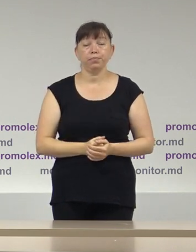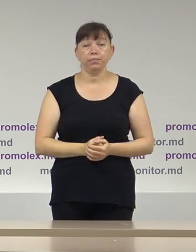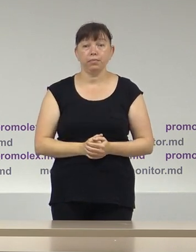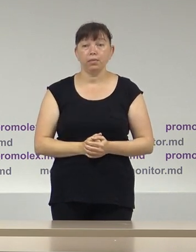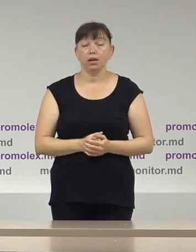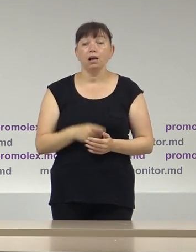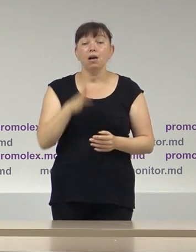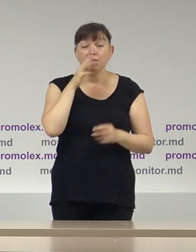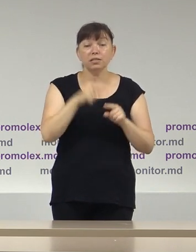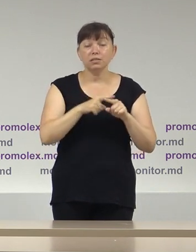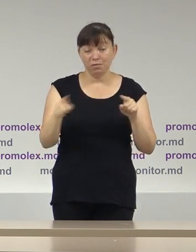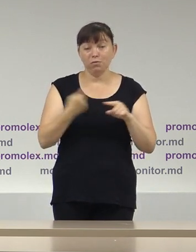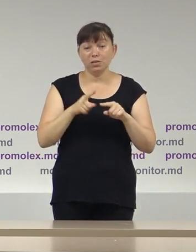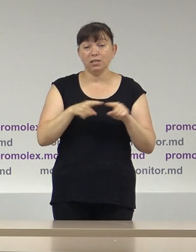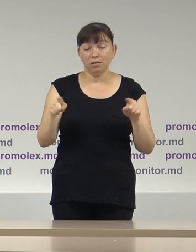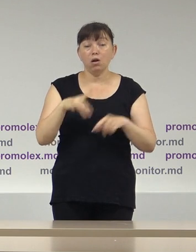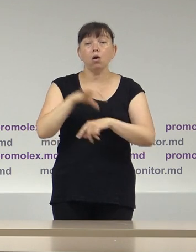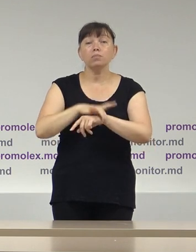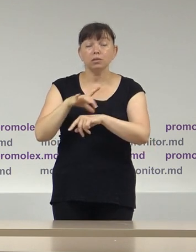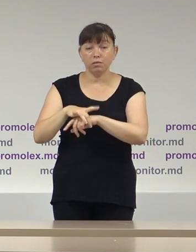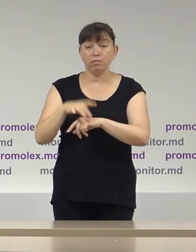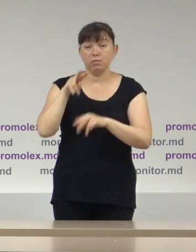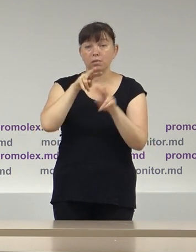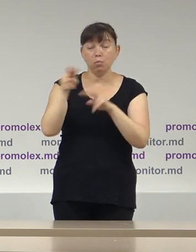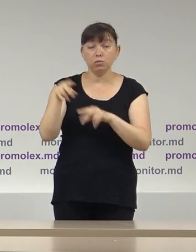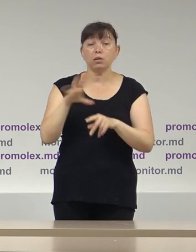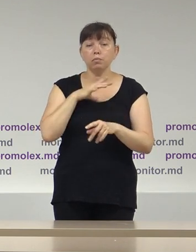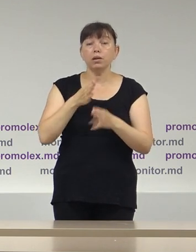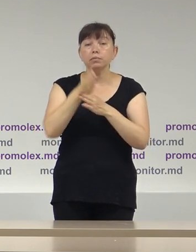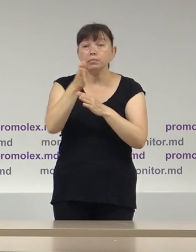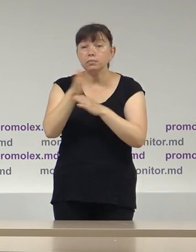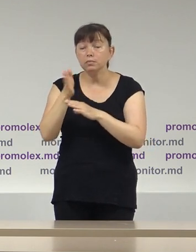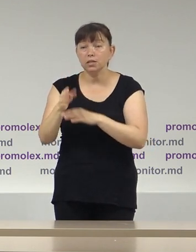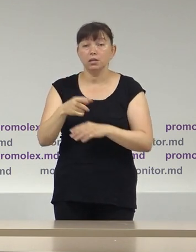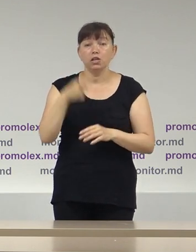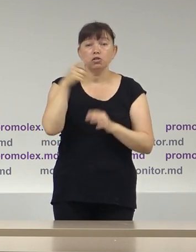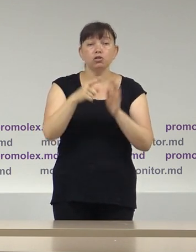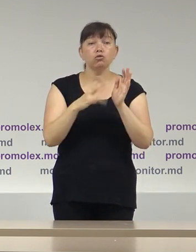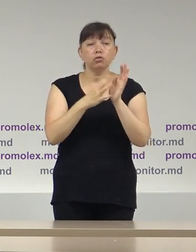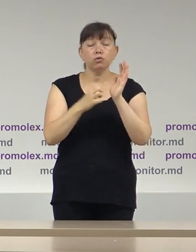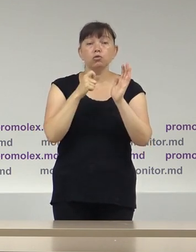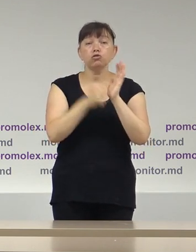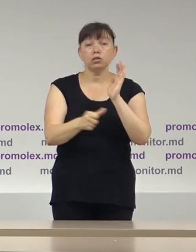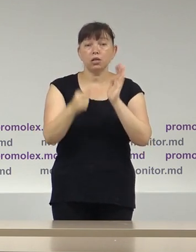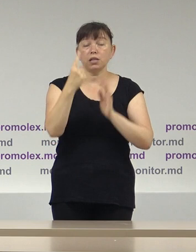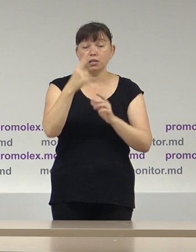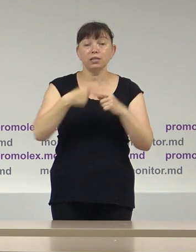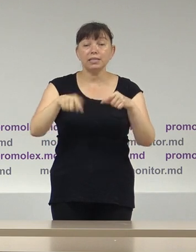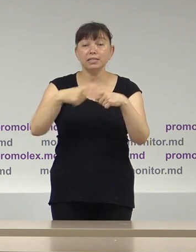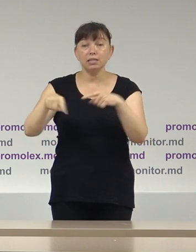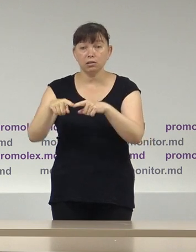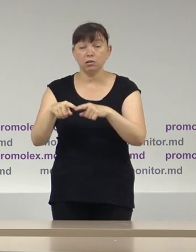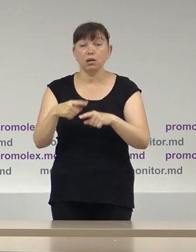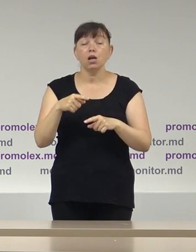Deci, în perioada de referință de către observătorii promolecți au fost vizitate 1691 birouri electorale, dintre care